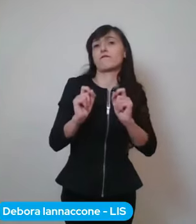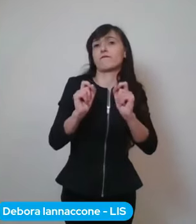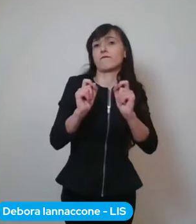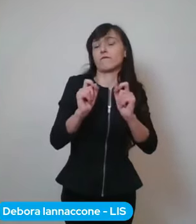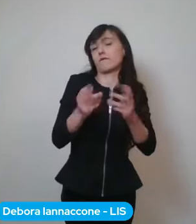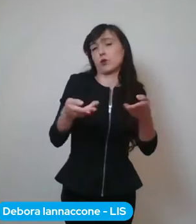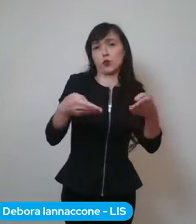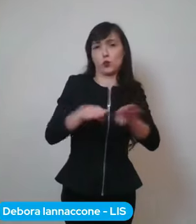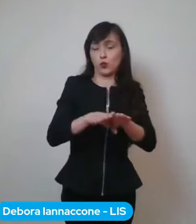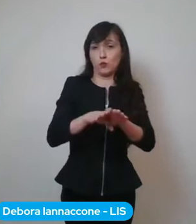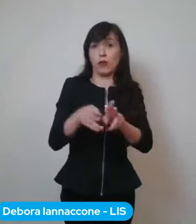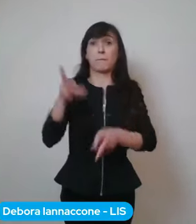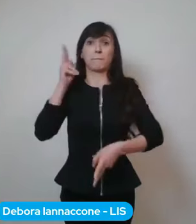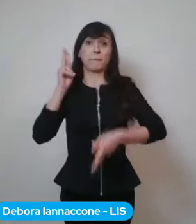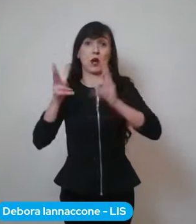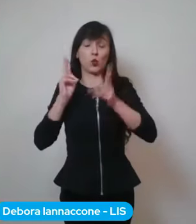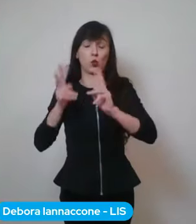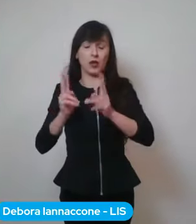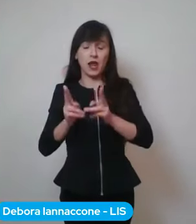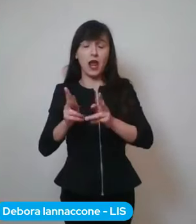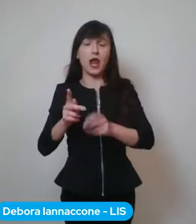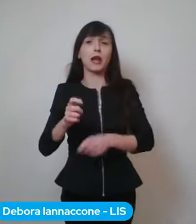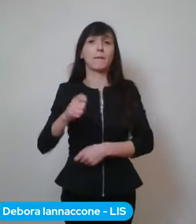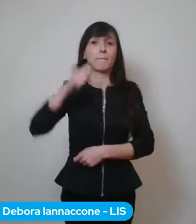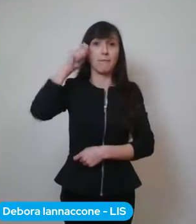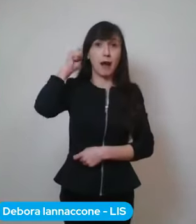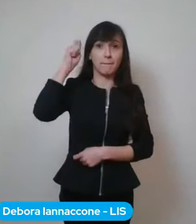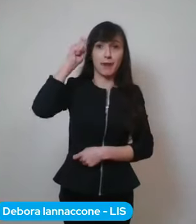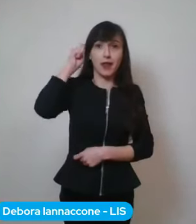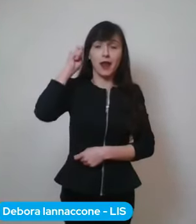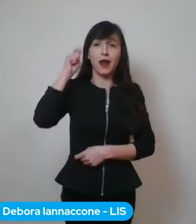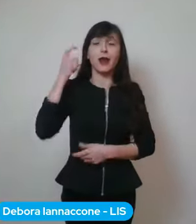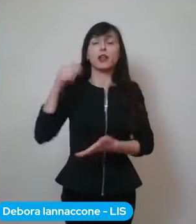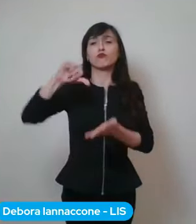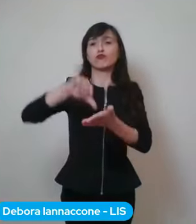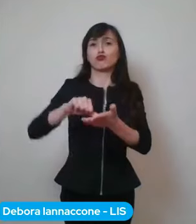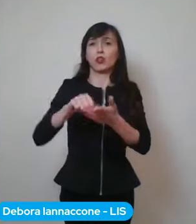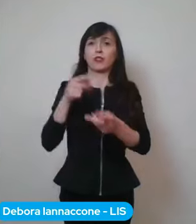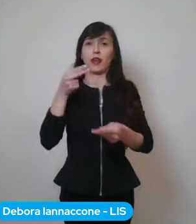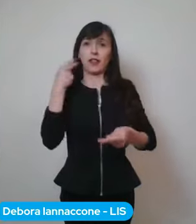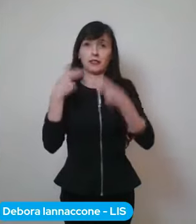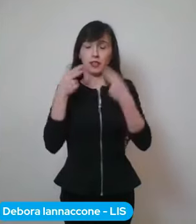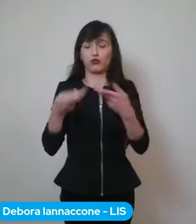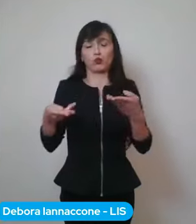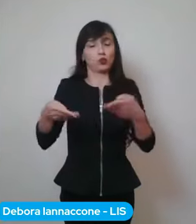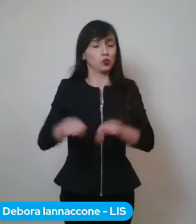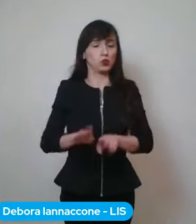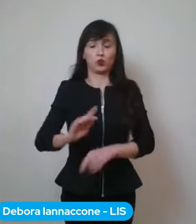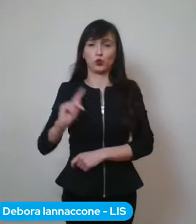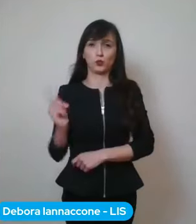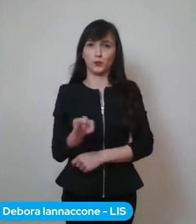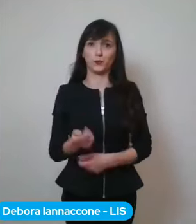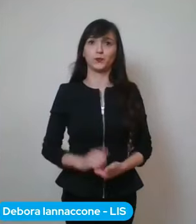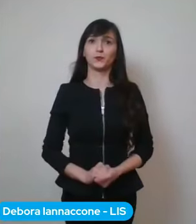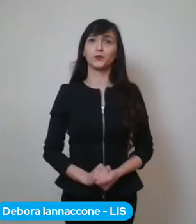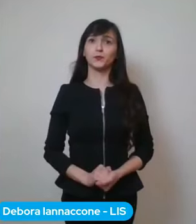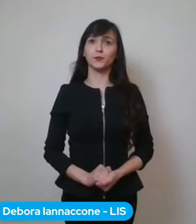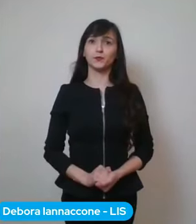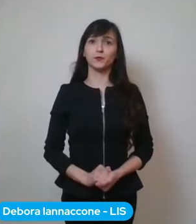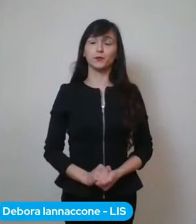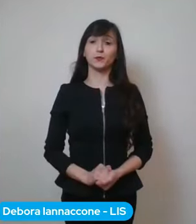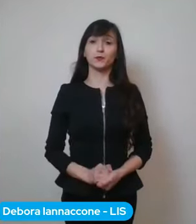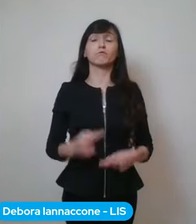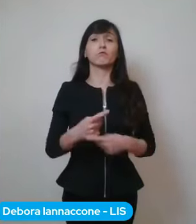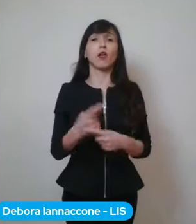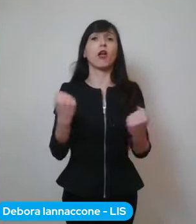parrucchieri, i barbieri e i centri estetici. Nell'ambito delle attività